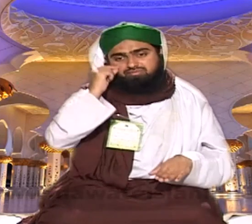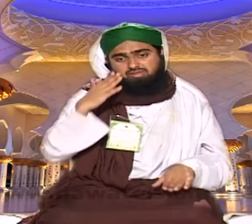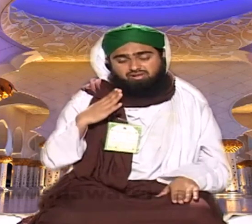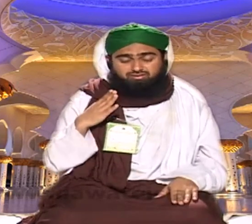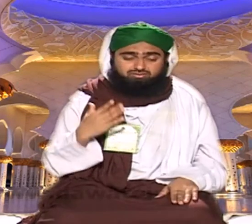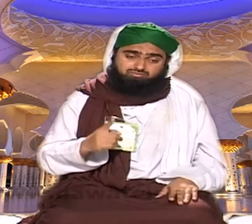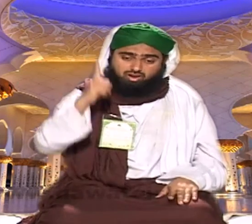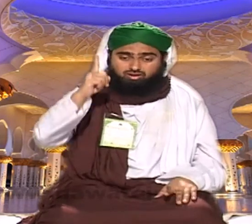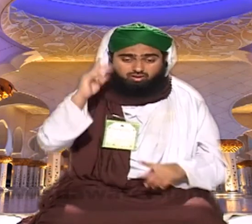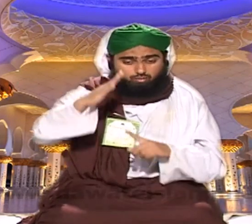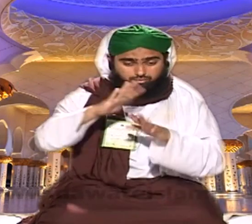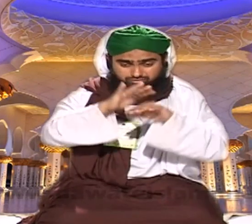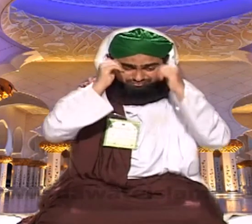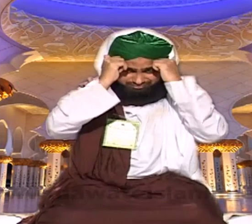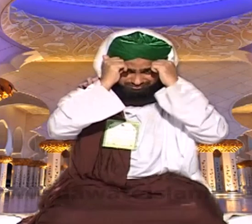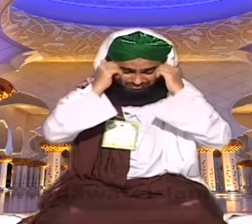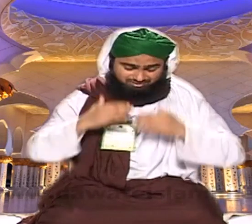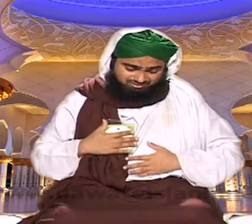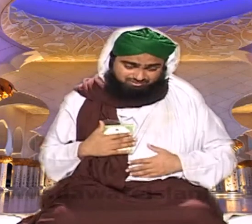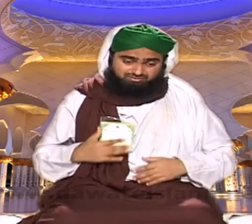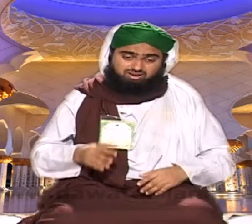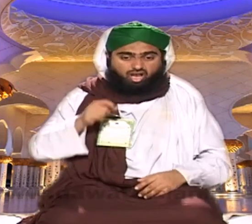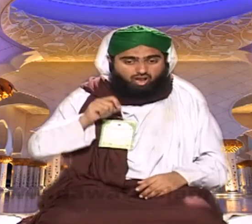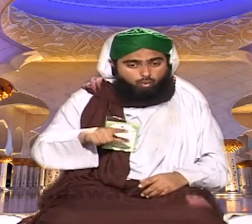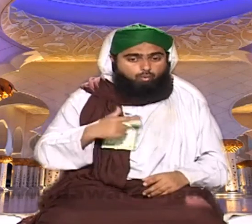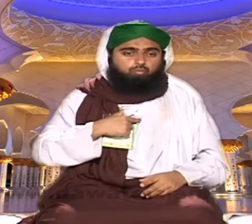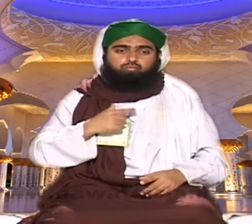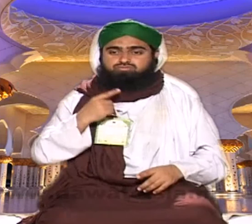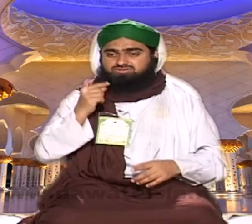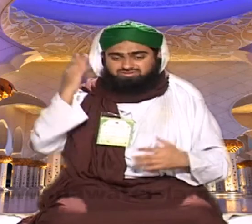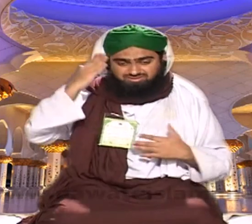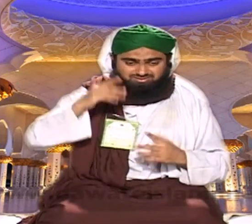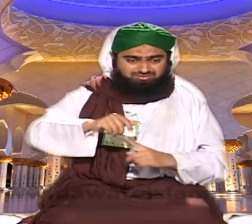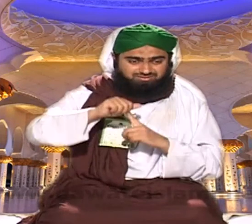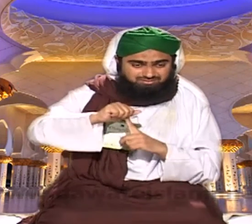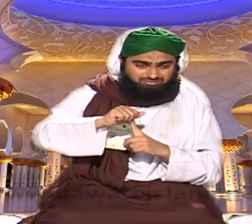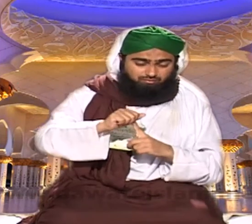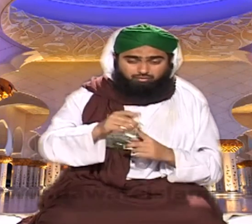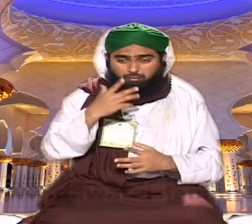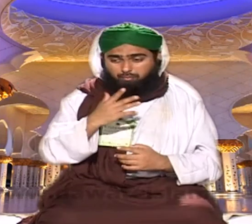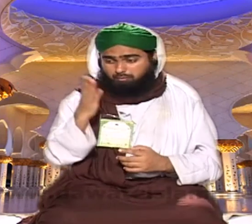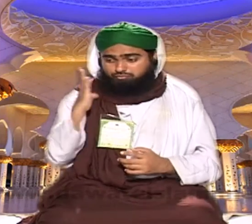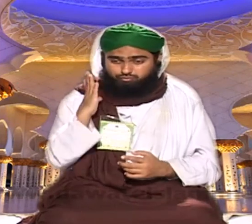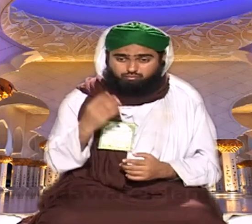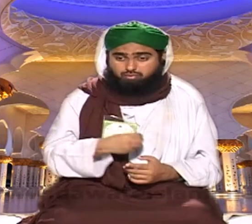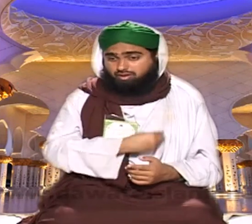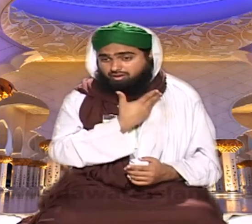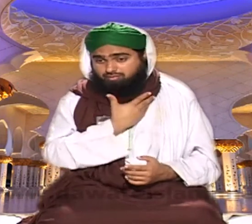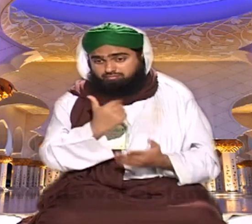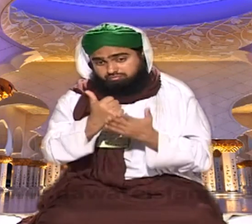کرتا تو میرے پیانے اسلامی بھائیو اللہ تعالی کی رحمت غسل فرض ہو گیا تو ثواب حاصل کرنے کا بھی ناظر ہوتا ہے